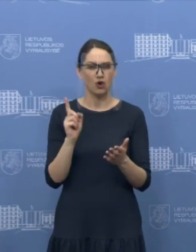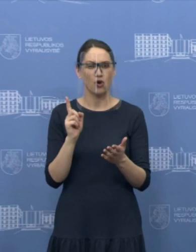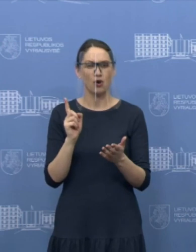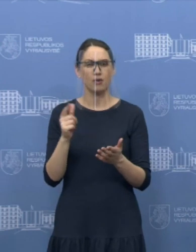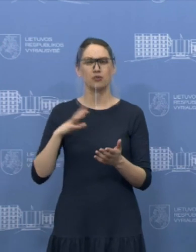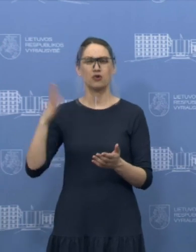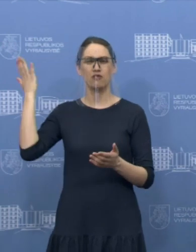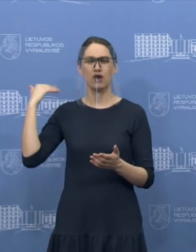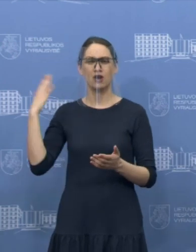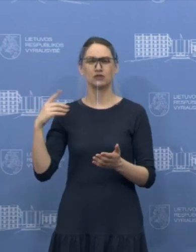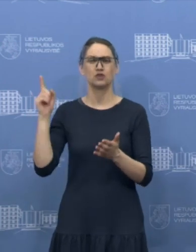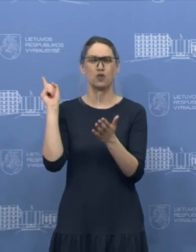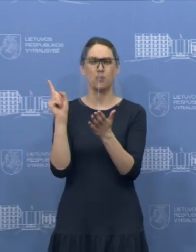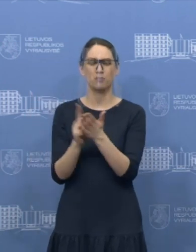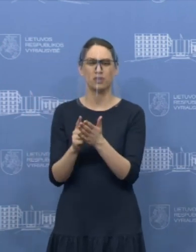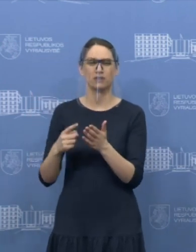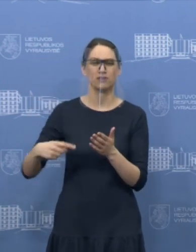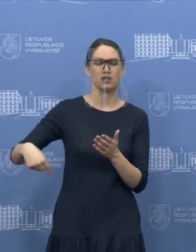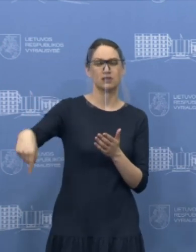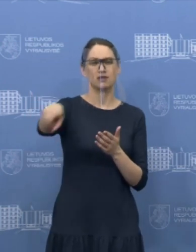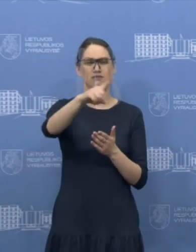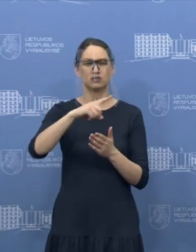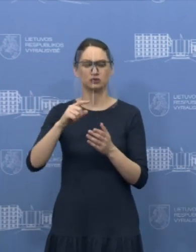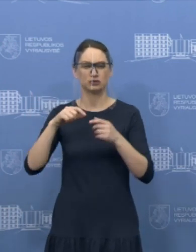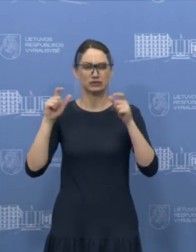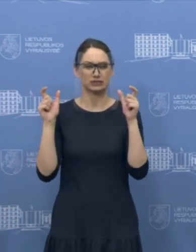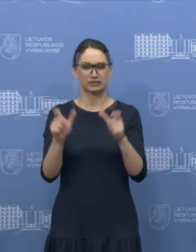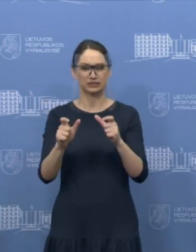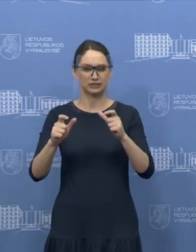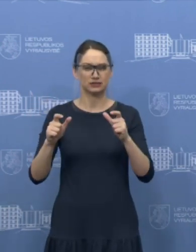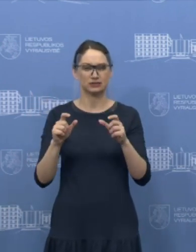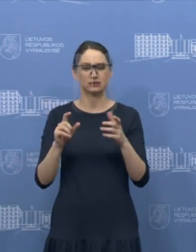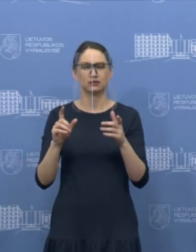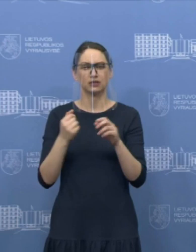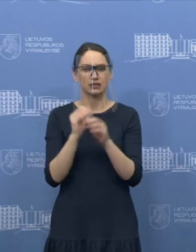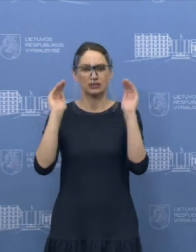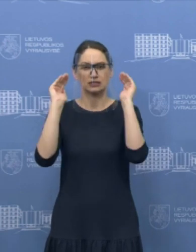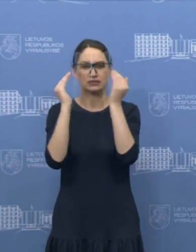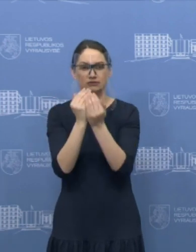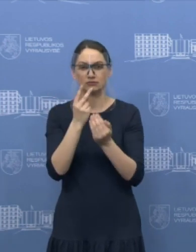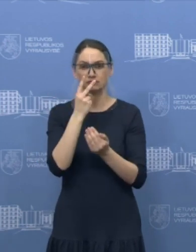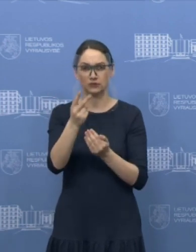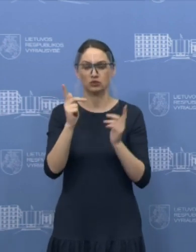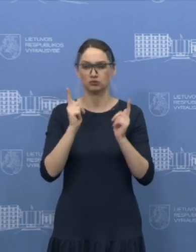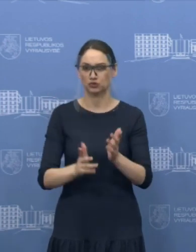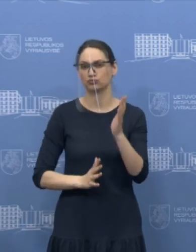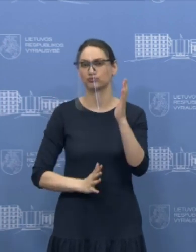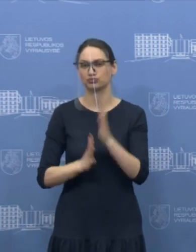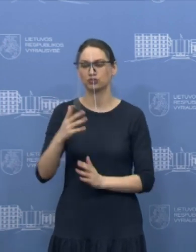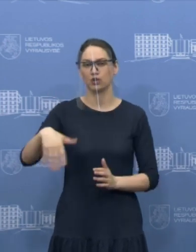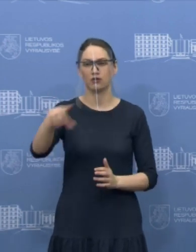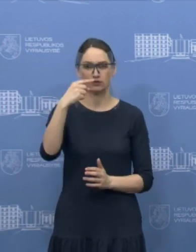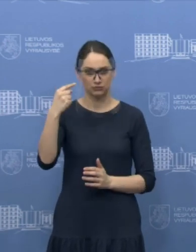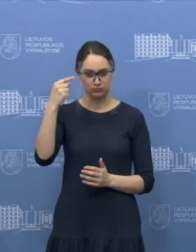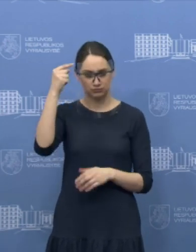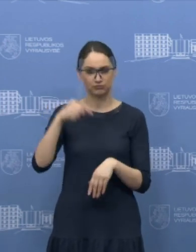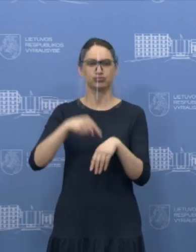visus, kuriuos sugrįžta, tikrai žmonių samoningume ir situacijos vertinimo rimtume davė tikrai didžiulį žingsnį į priekį. Šiandien